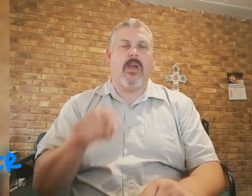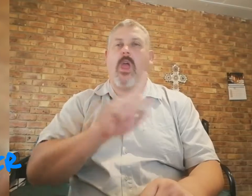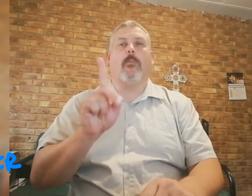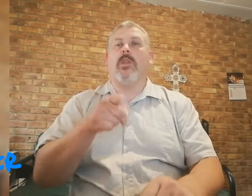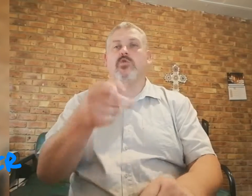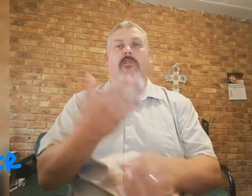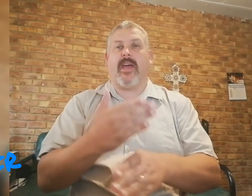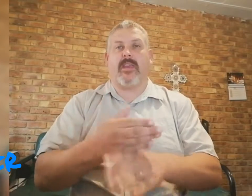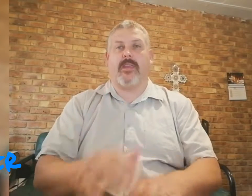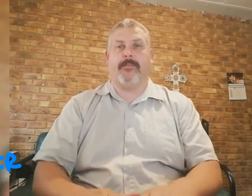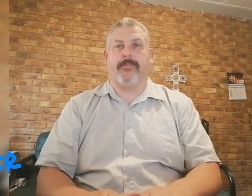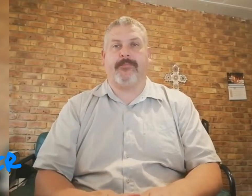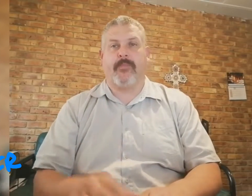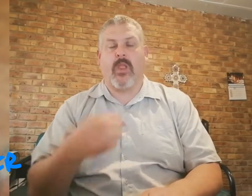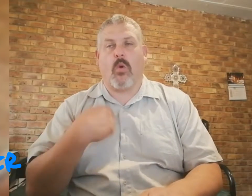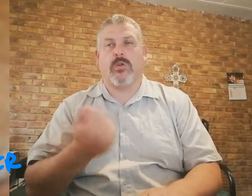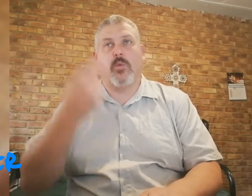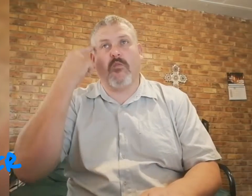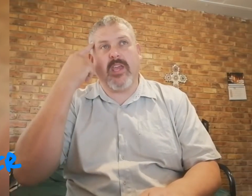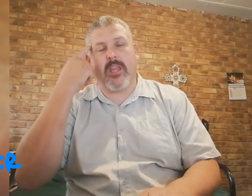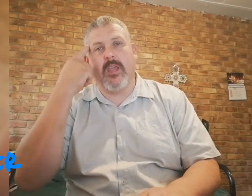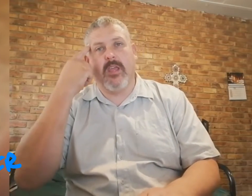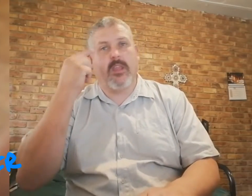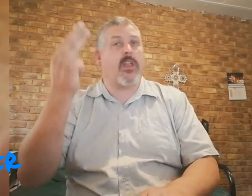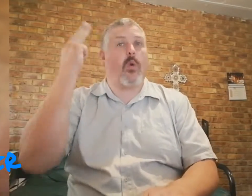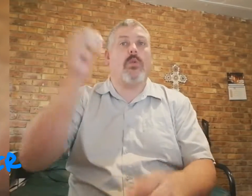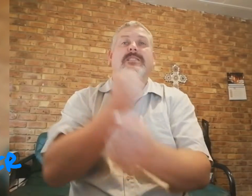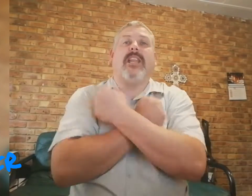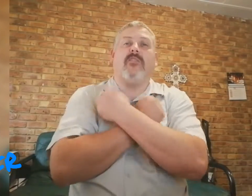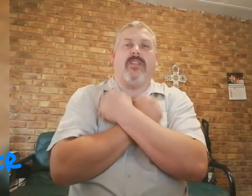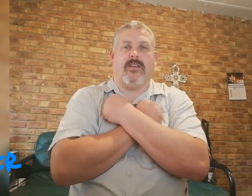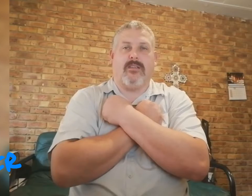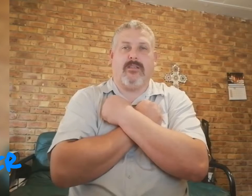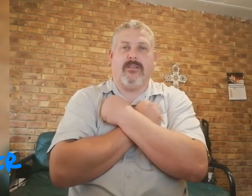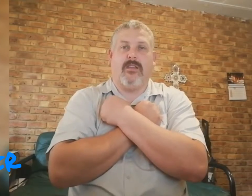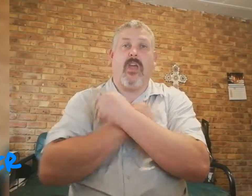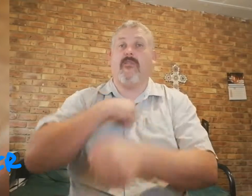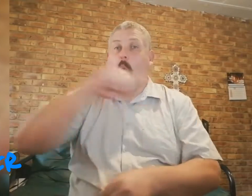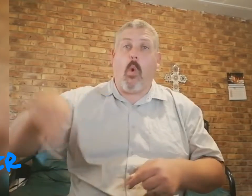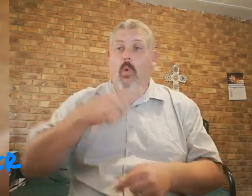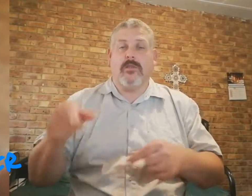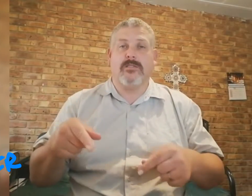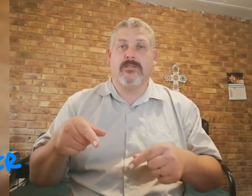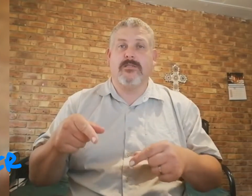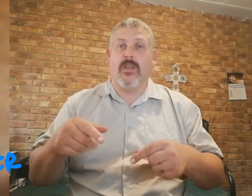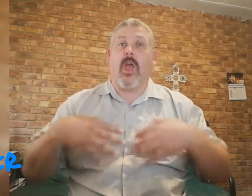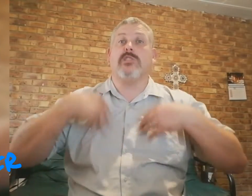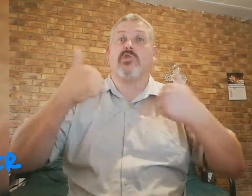Moet nie so weg nie. Ons moet weet, as Godse liefde, vir ons, vir